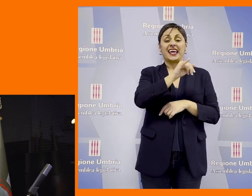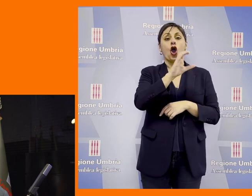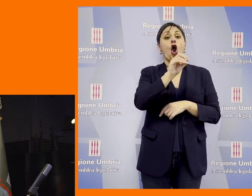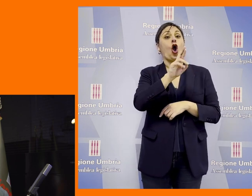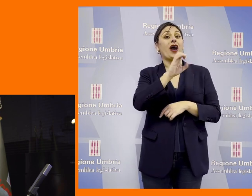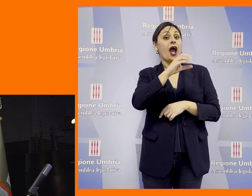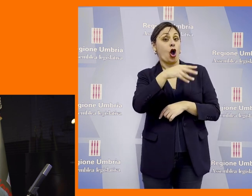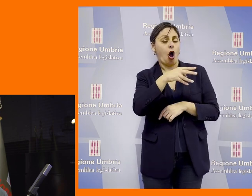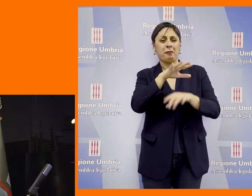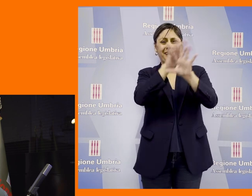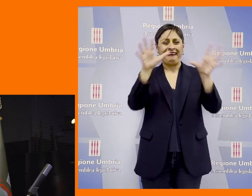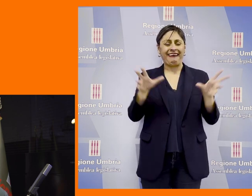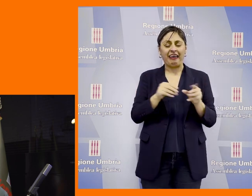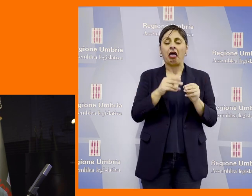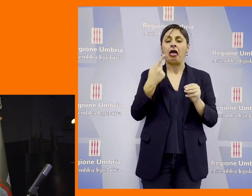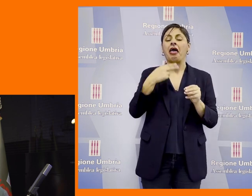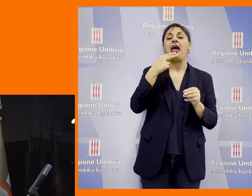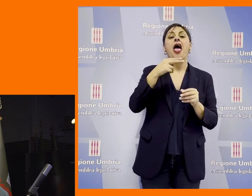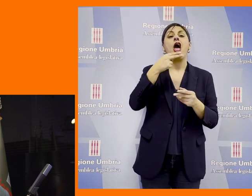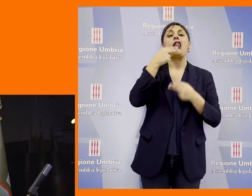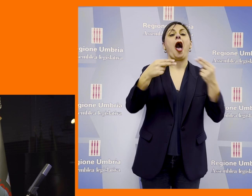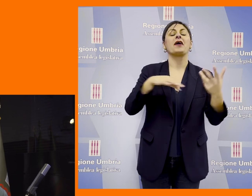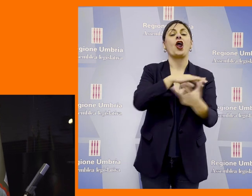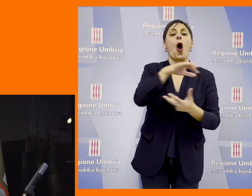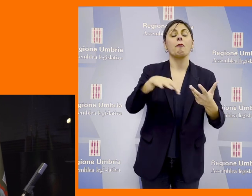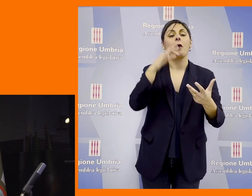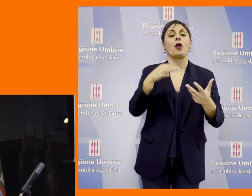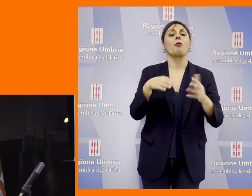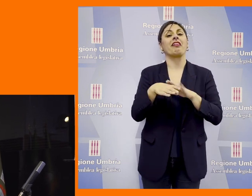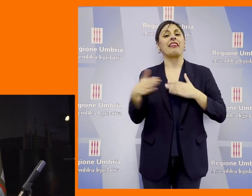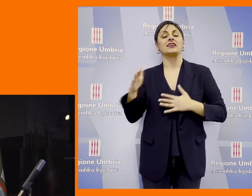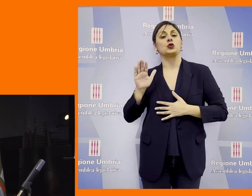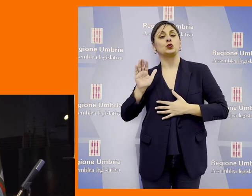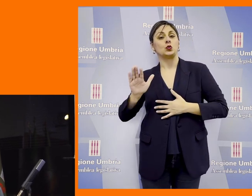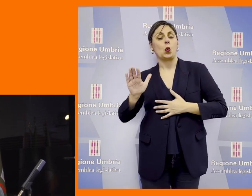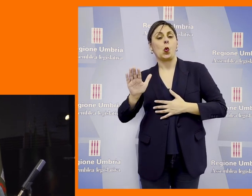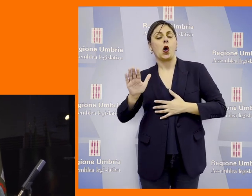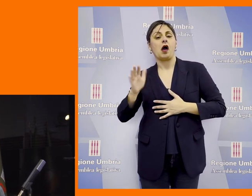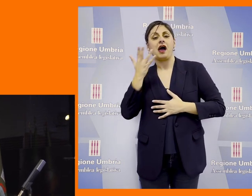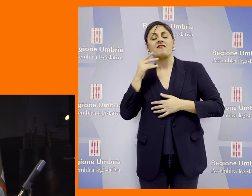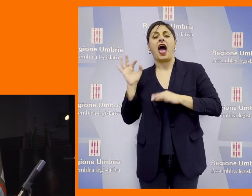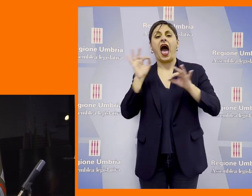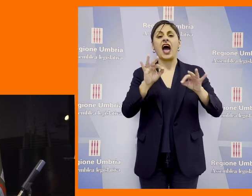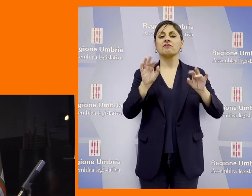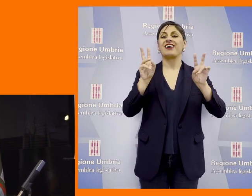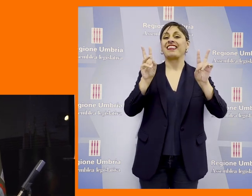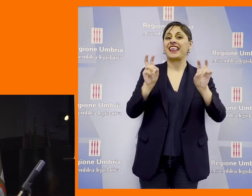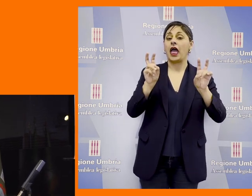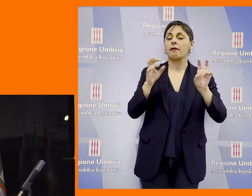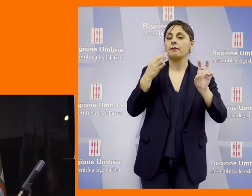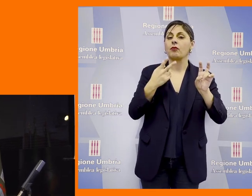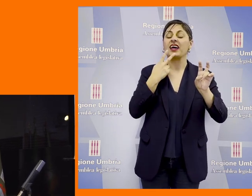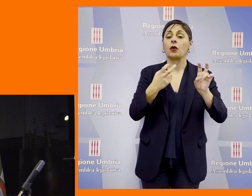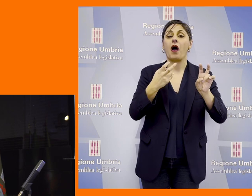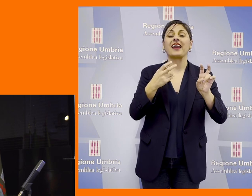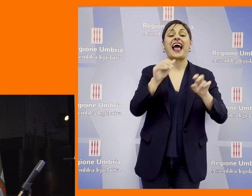tutta questa faceva parte della nominopoli portata avanti dalla destra per arrivare a un tema che è quello